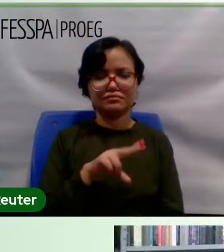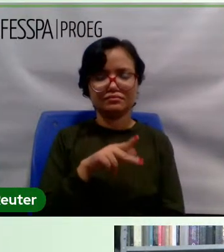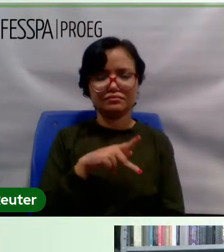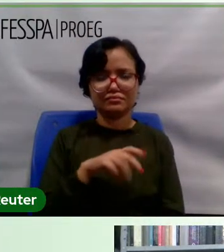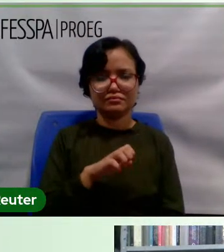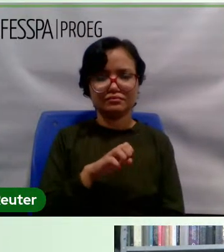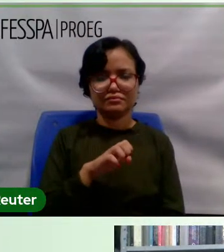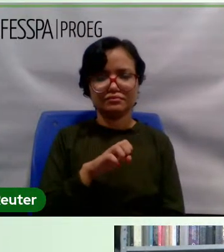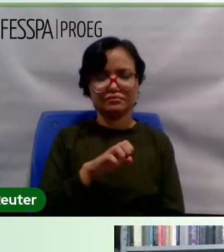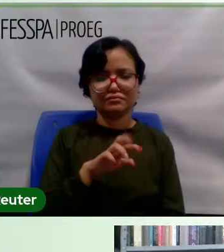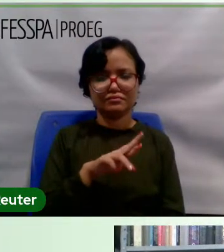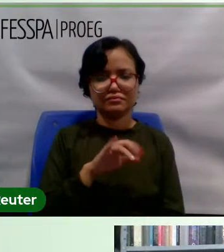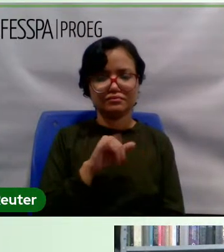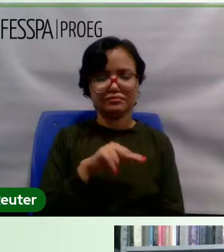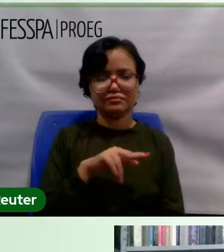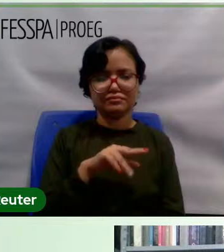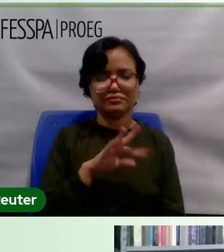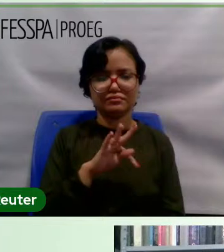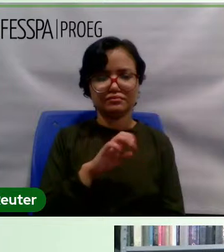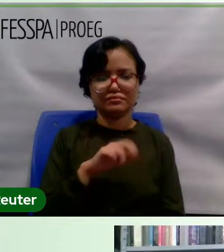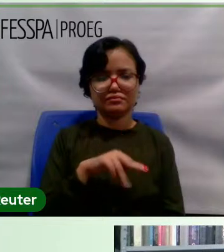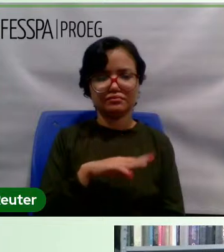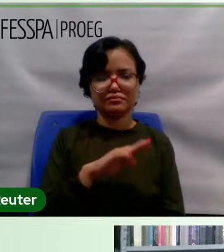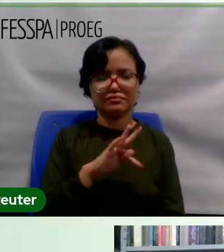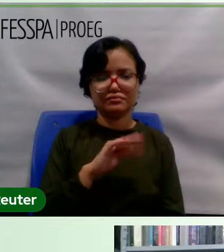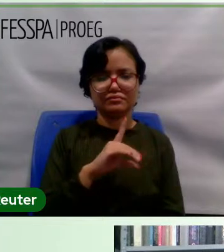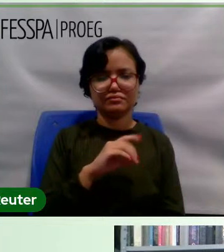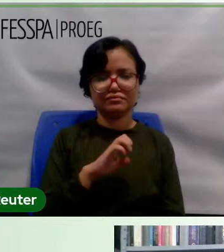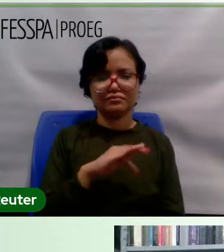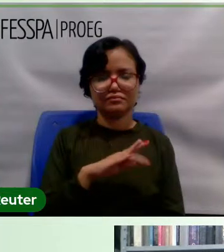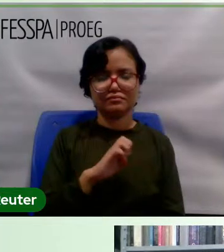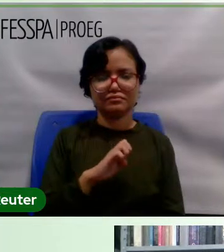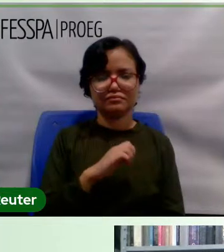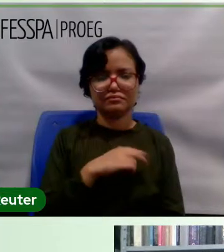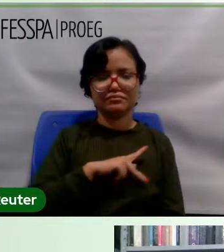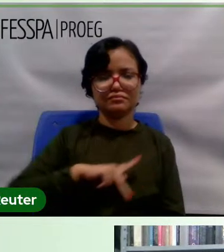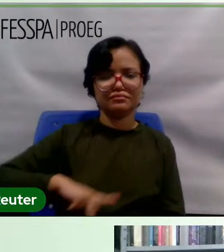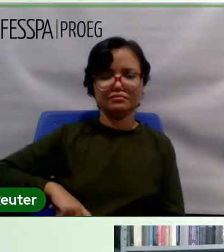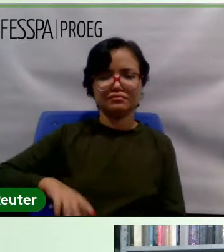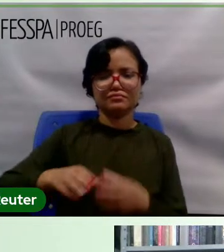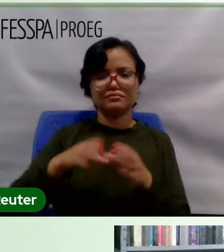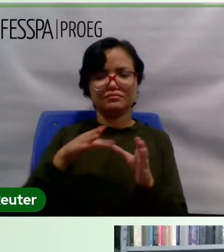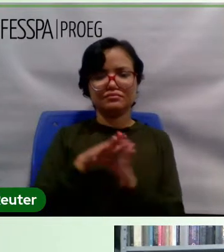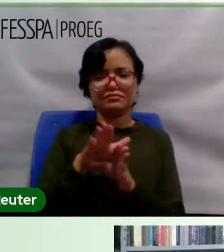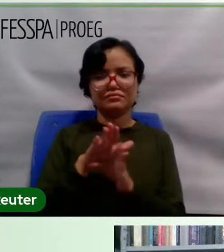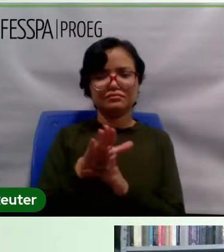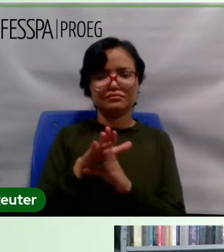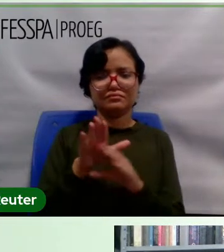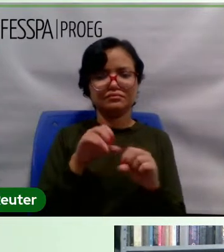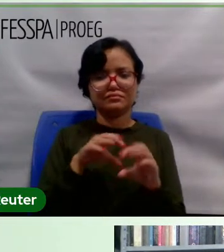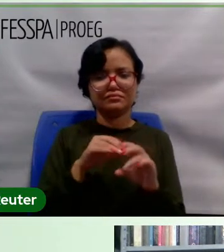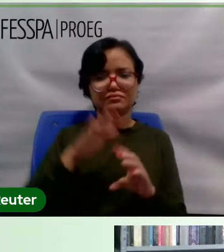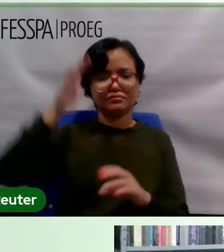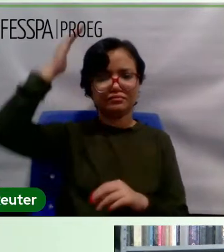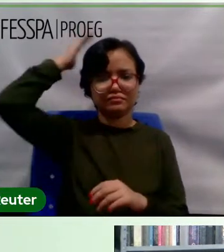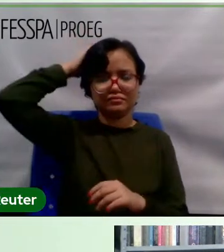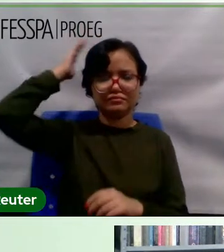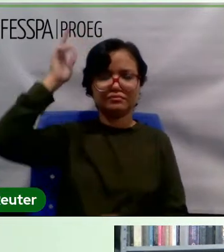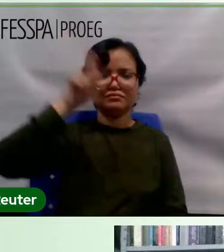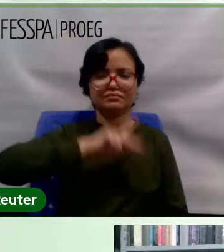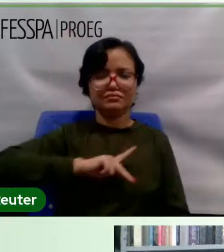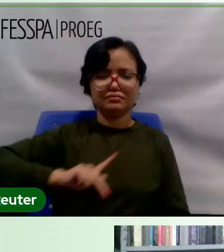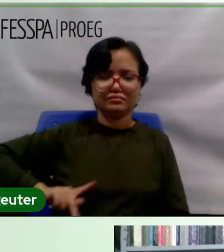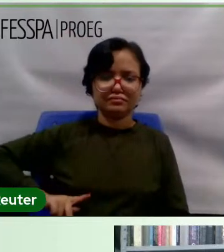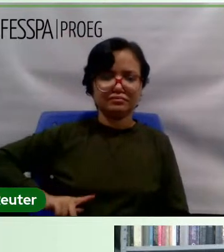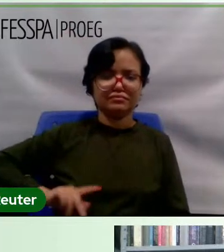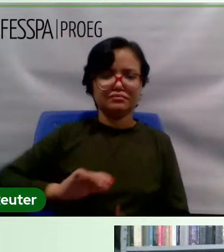Pará, exerceu ainda a presidência do Conselho Estadual de Educação do Pará, foi presidente da Fundação Cultural